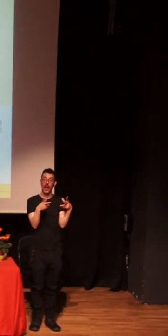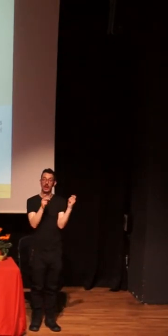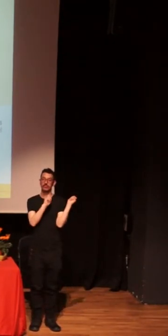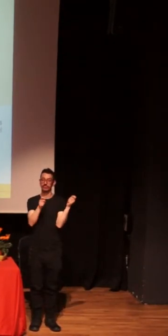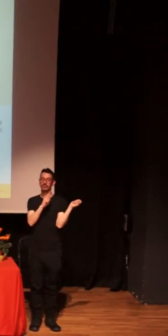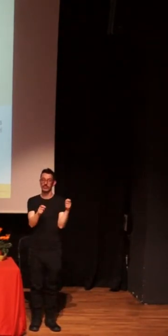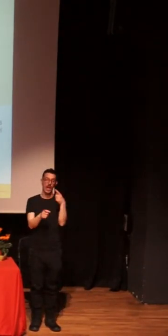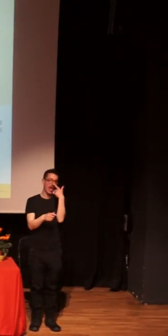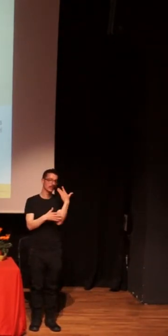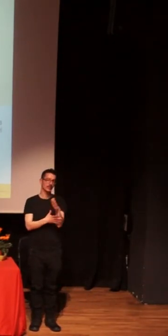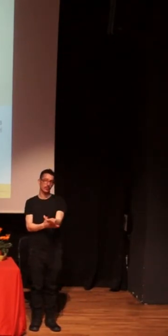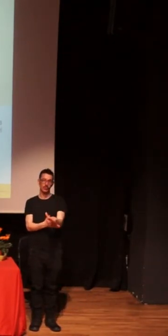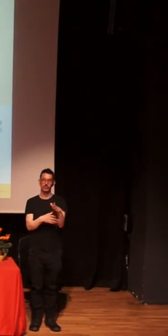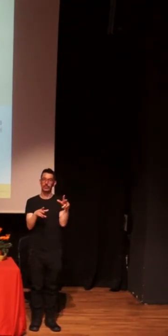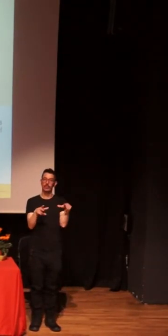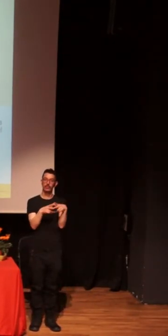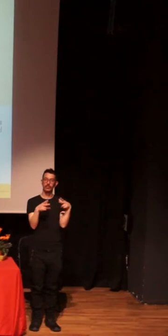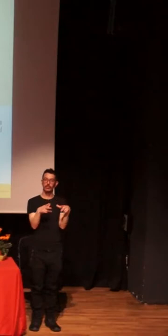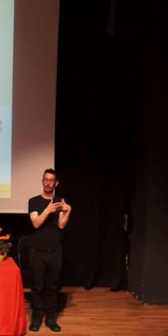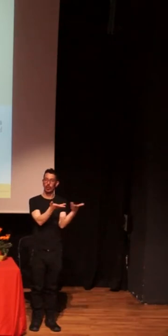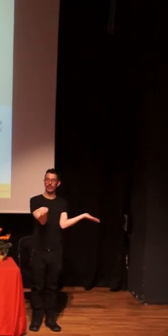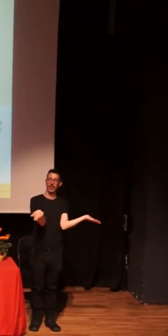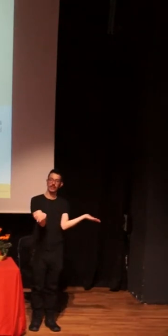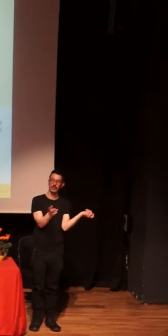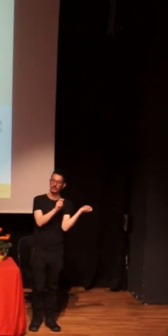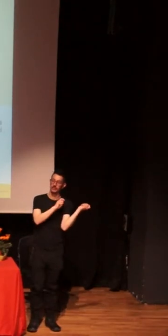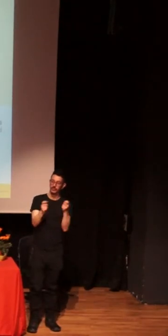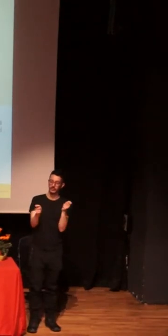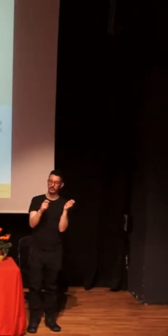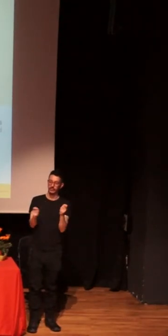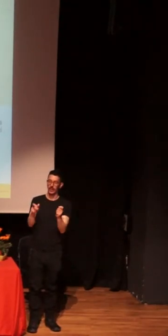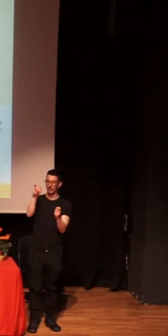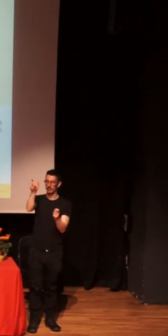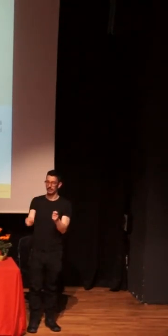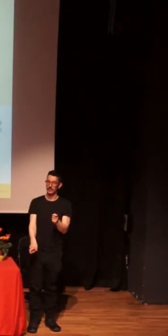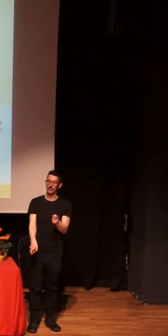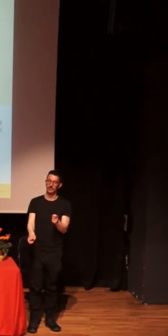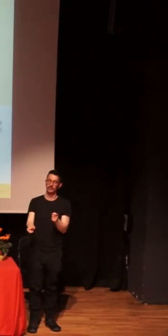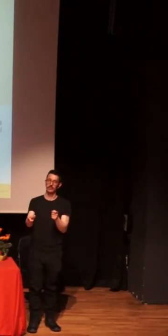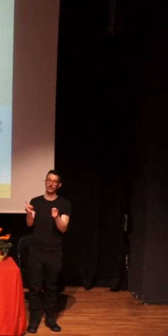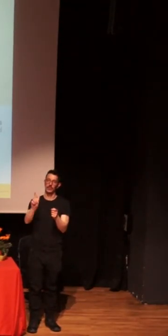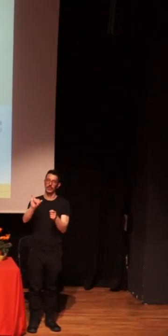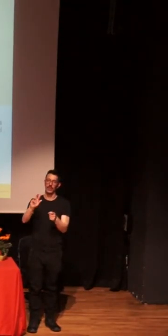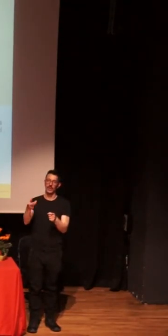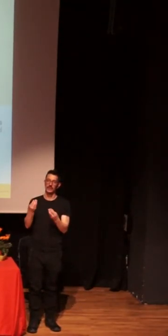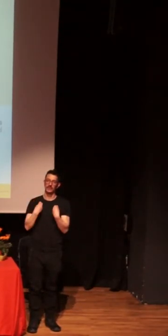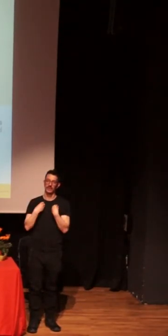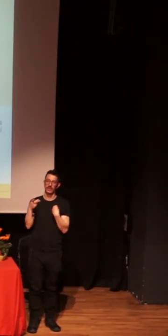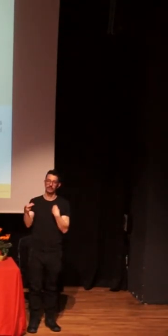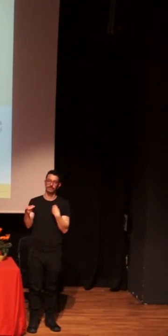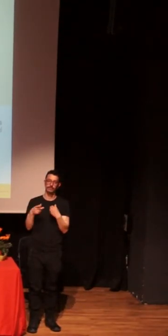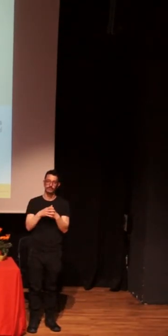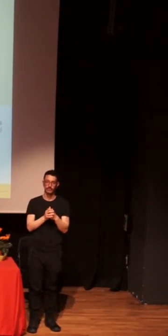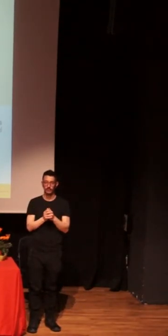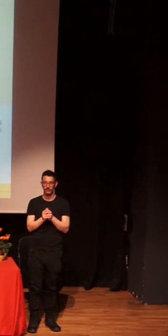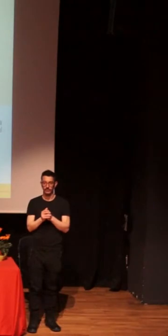actitudes de la población, de la sociedad, hacia las personas con el VIH. Goffman lo definió muy bien.